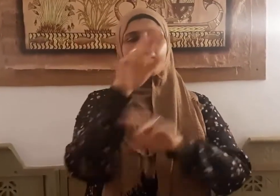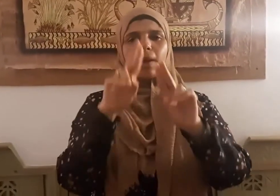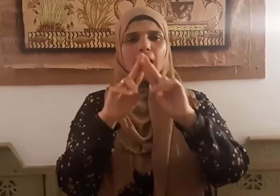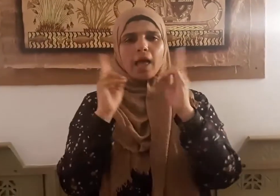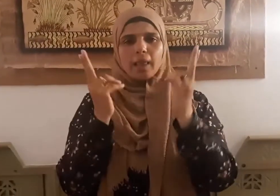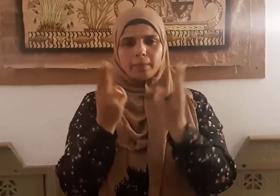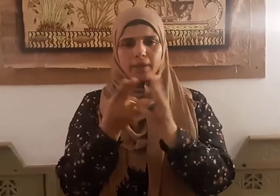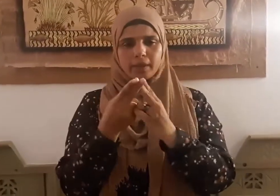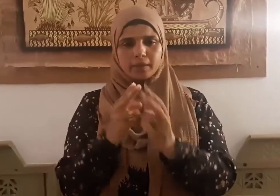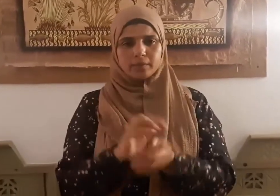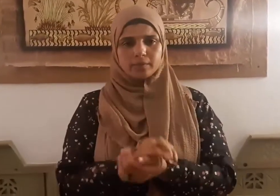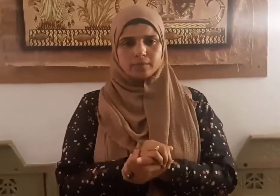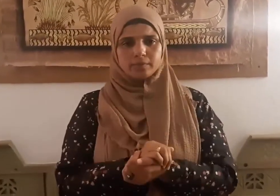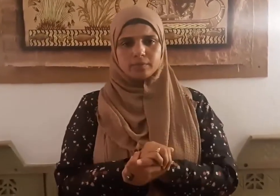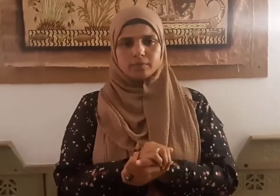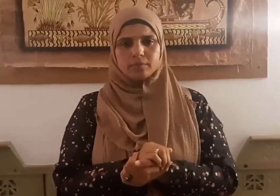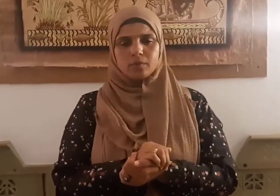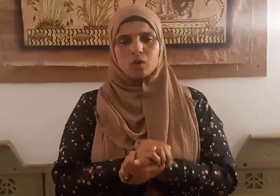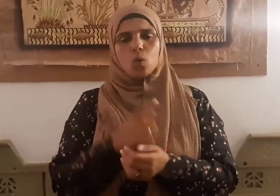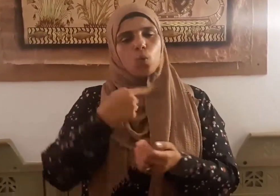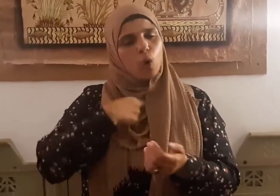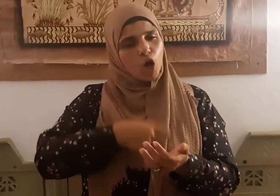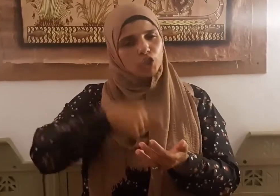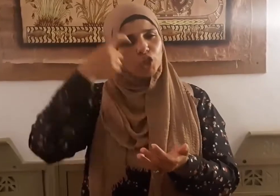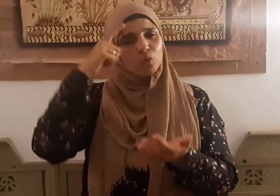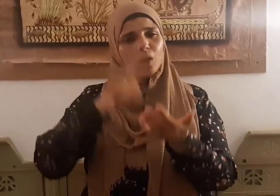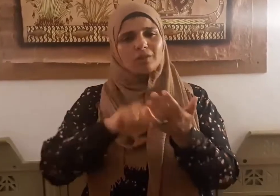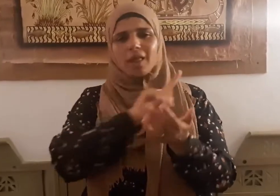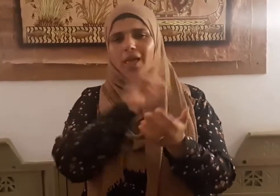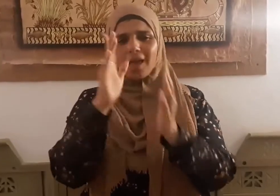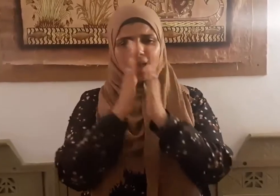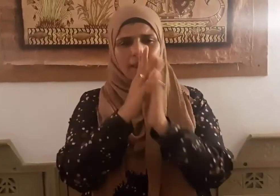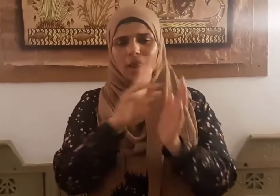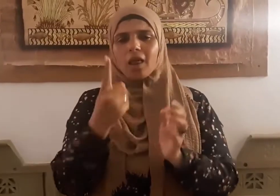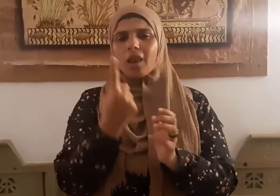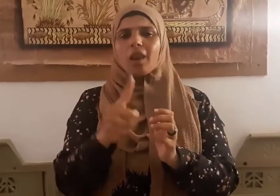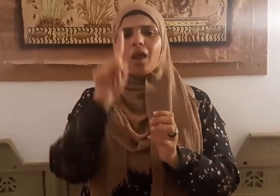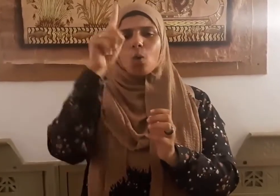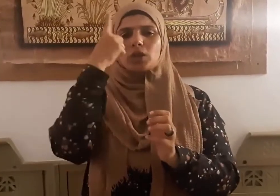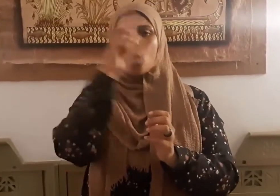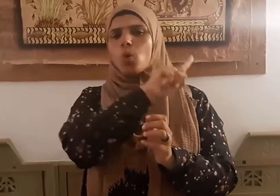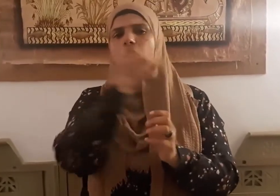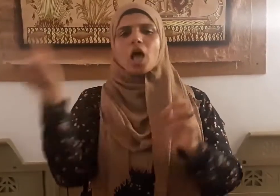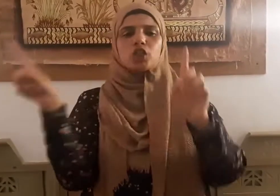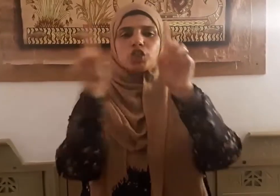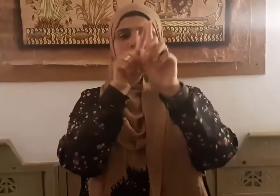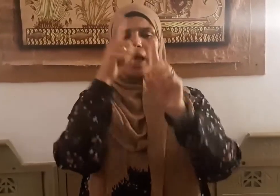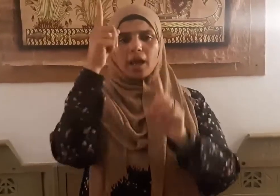العالمين وأشهد أن لا إله إلا الله وحده لا شريك له